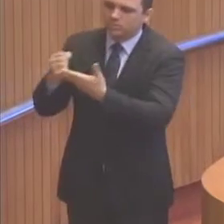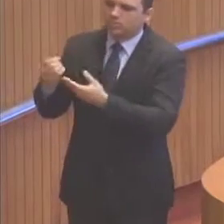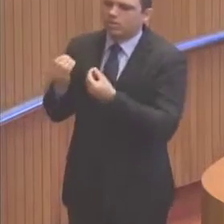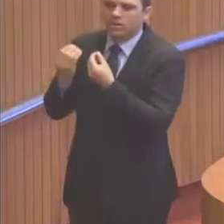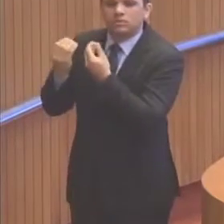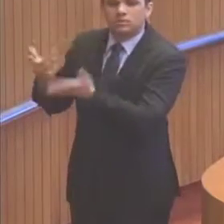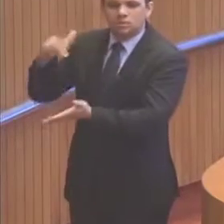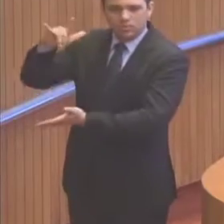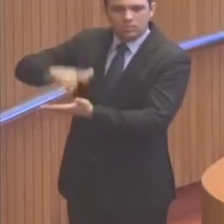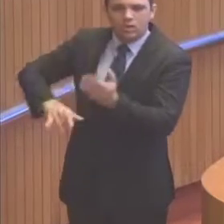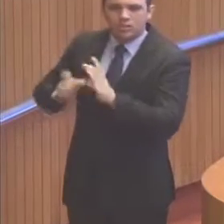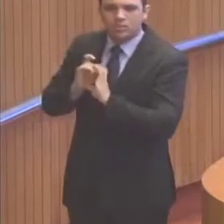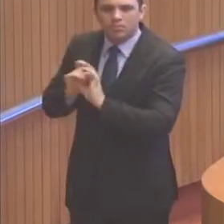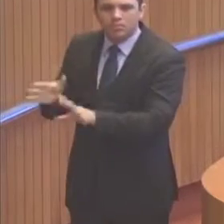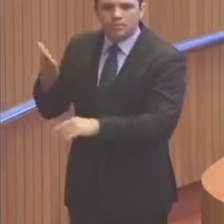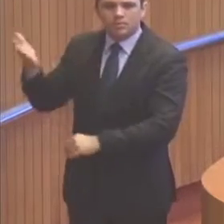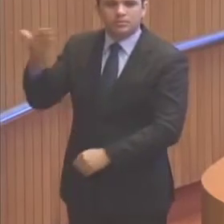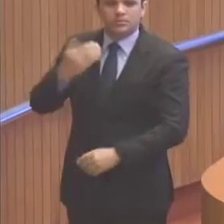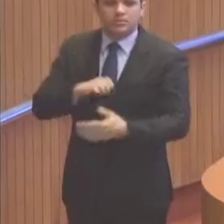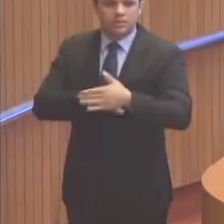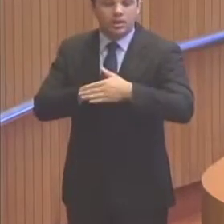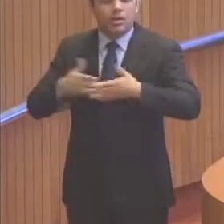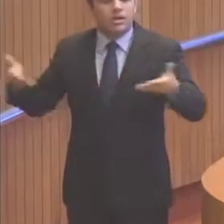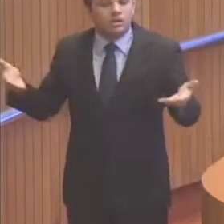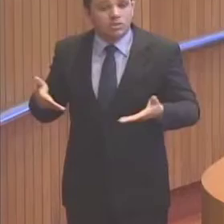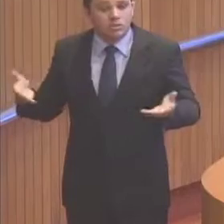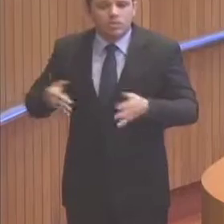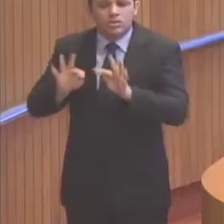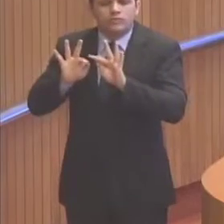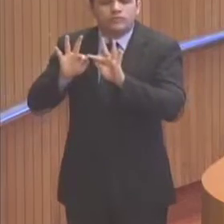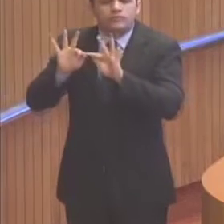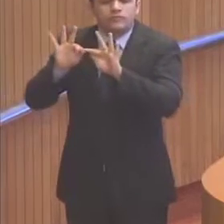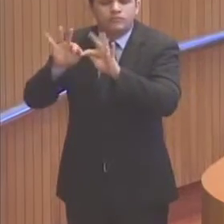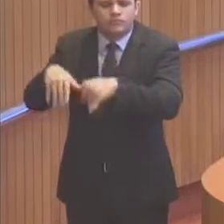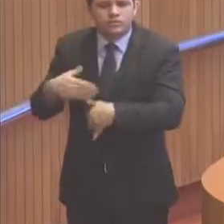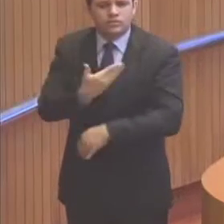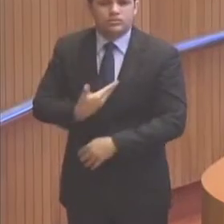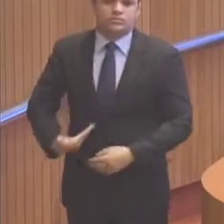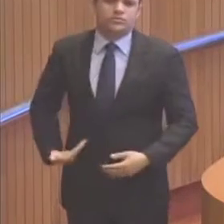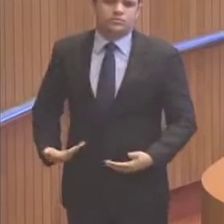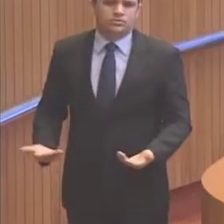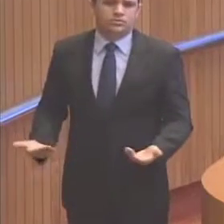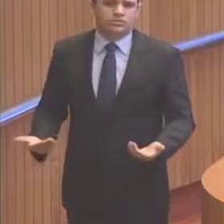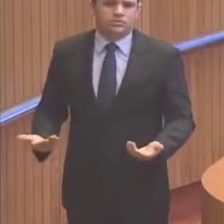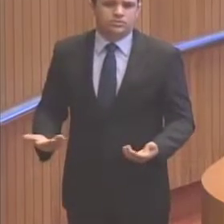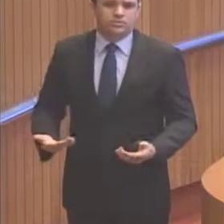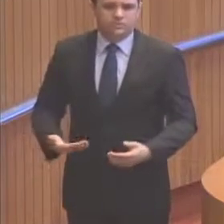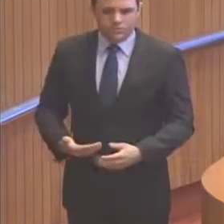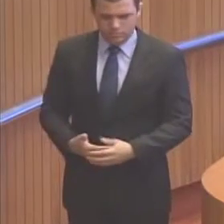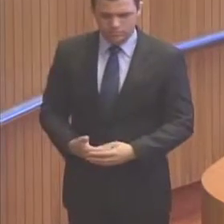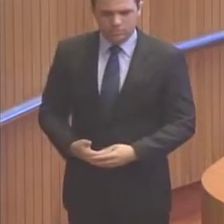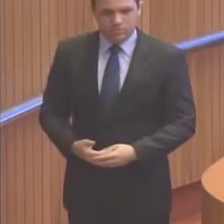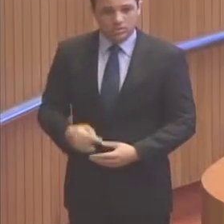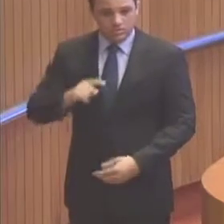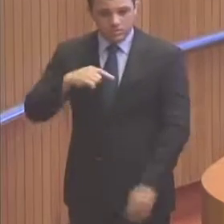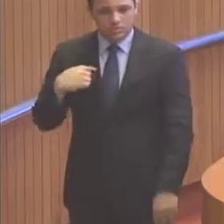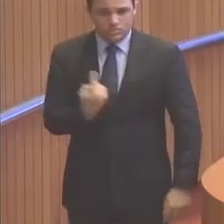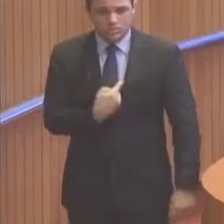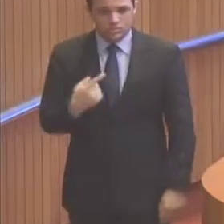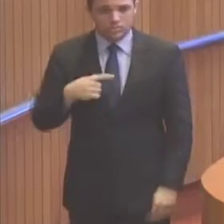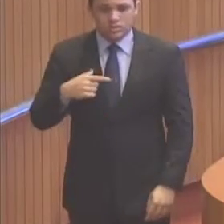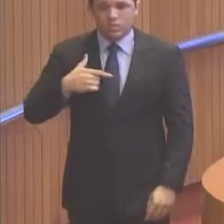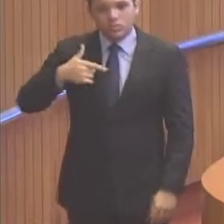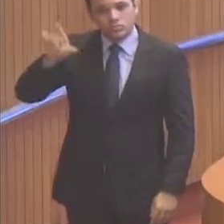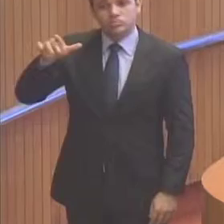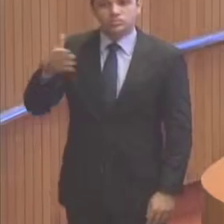licença ambiental, exatamente agora no apagar das luzes de um governo. Nós temos um